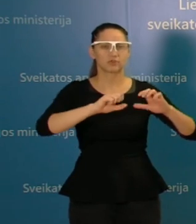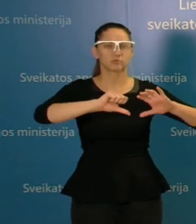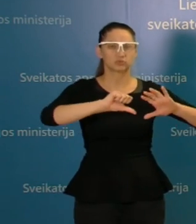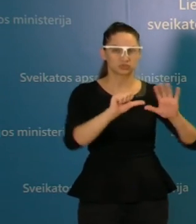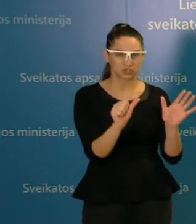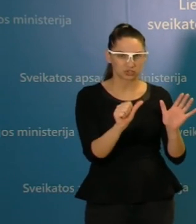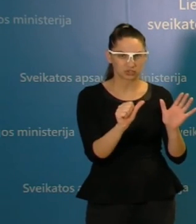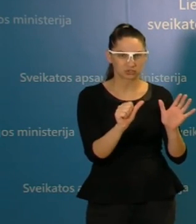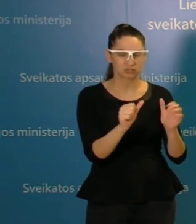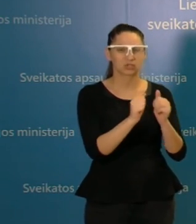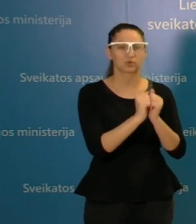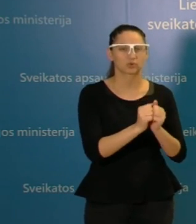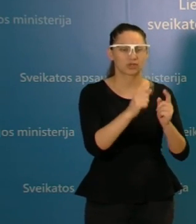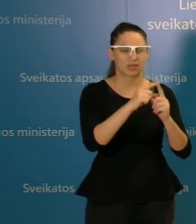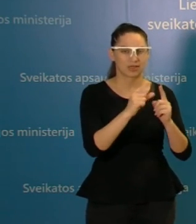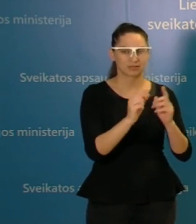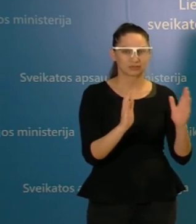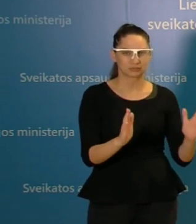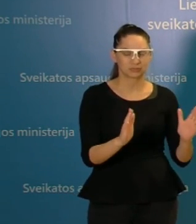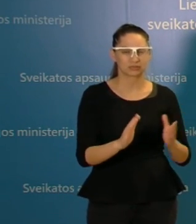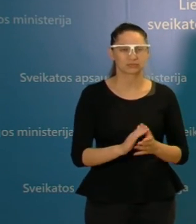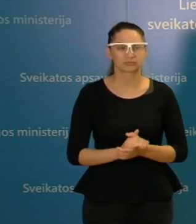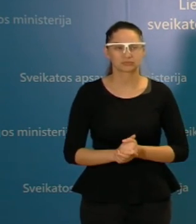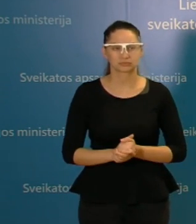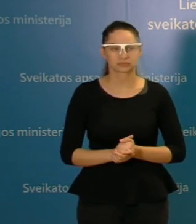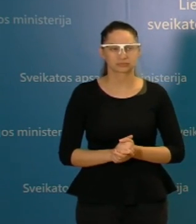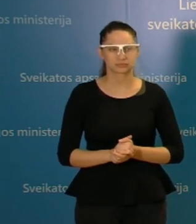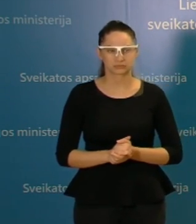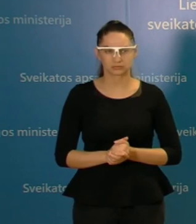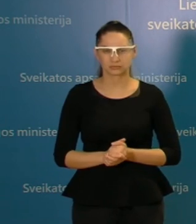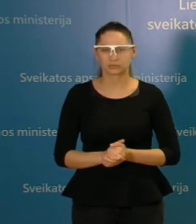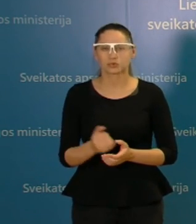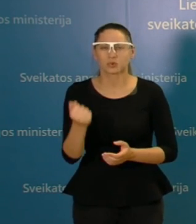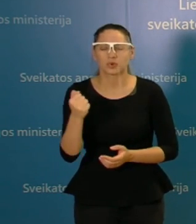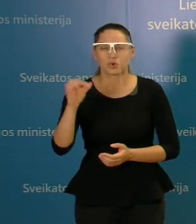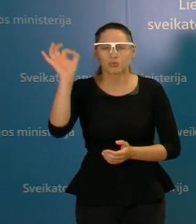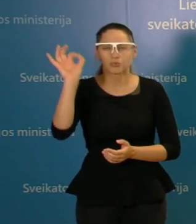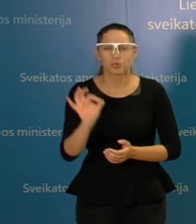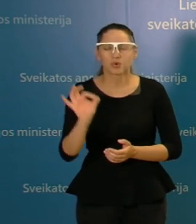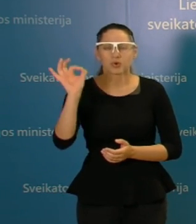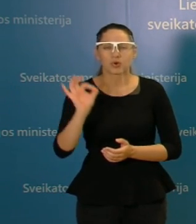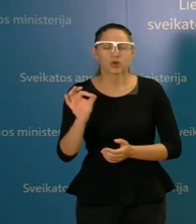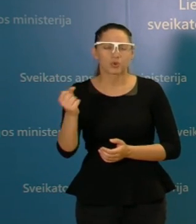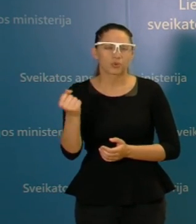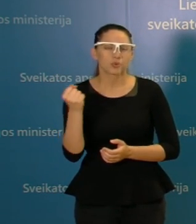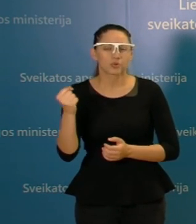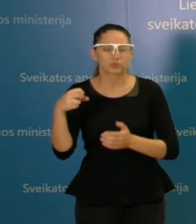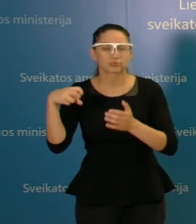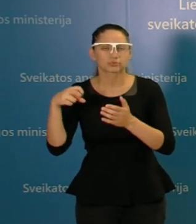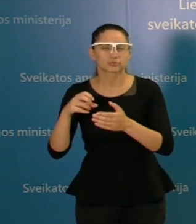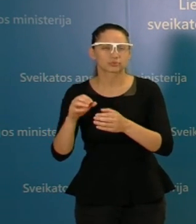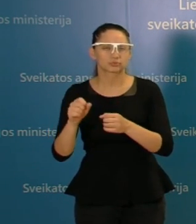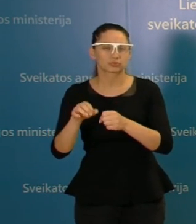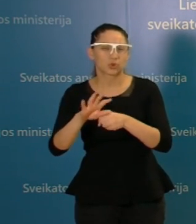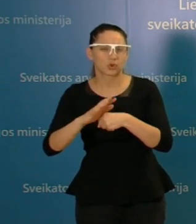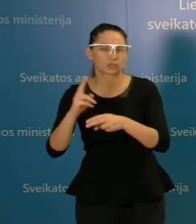sveikatos priežiūros darbuotojams. Vėlgi išskirti gydimo įsteigas, kuriuose registruoti naujusius sirgimo atvejai, tai būtų